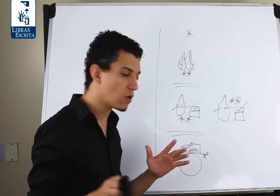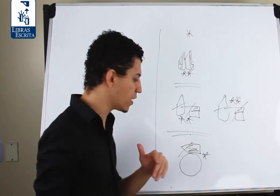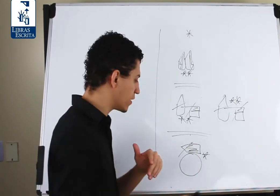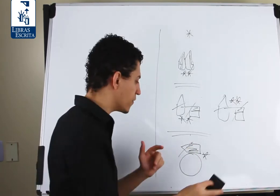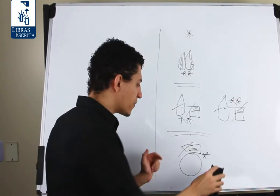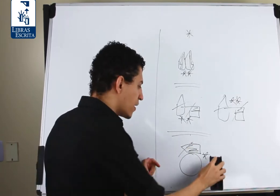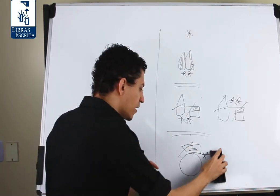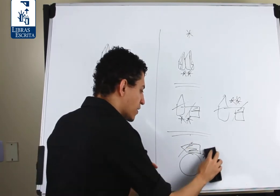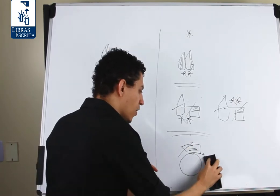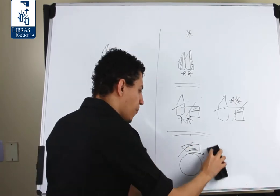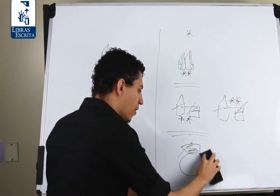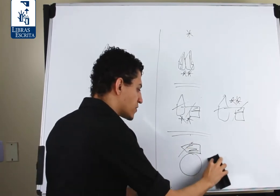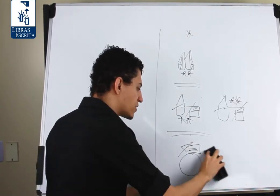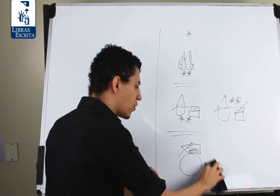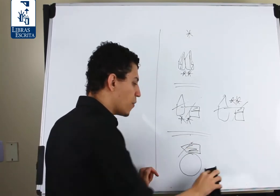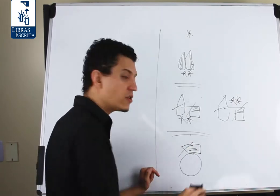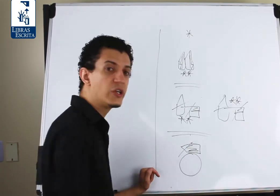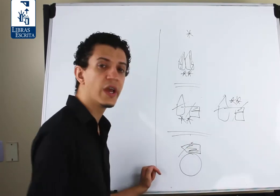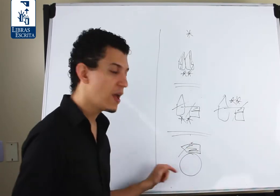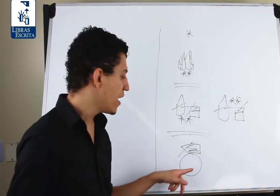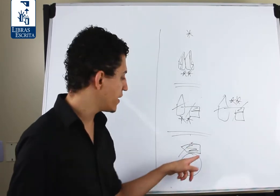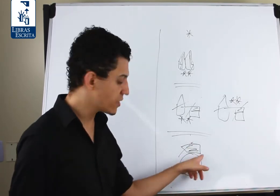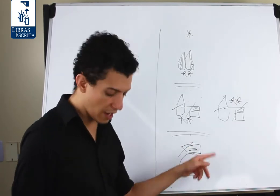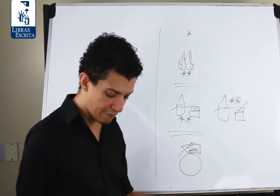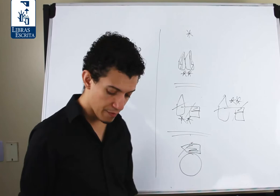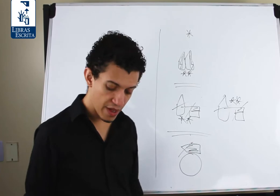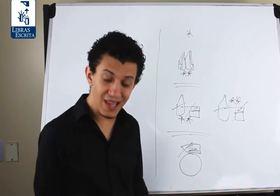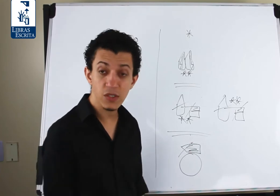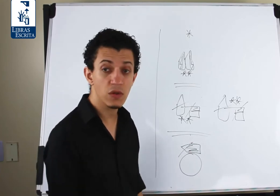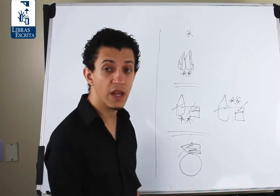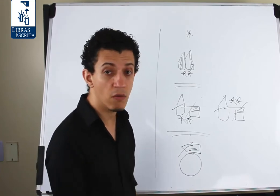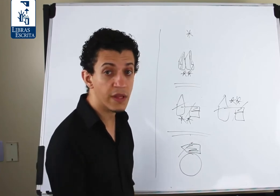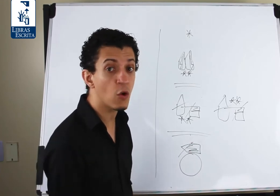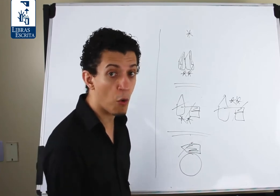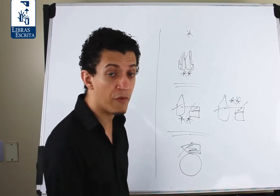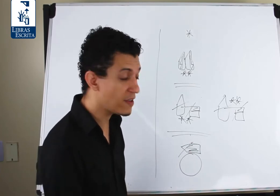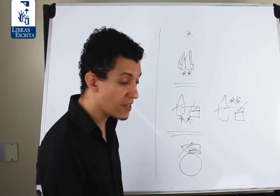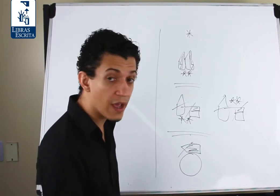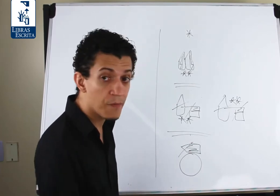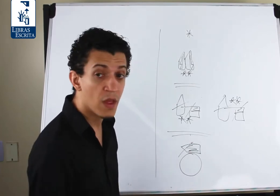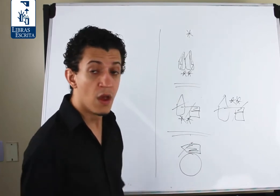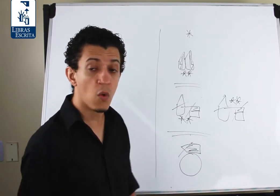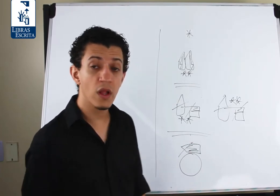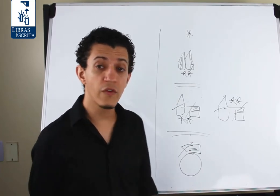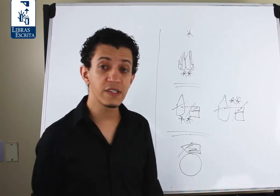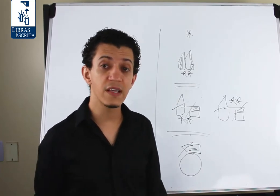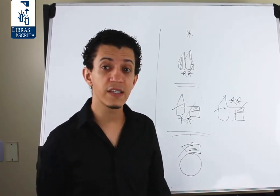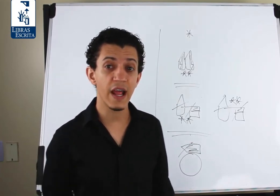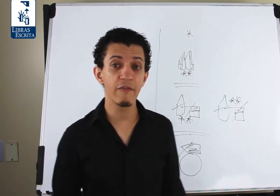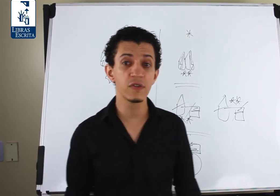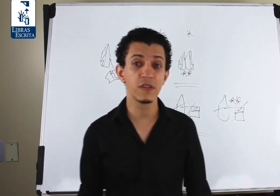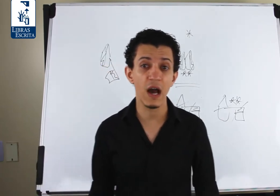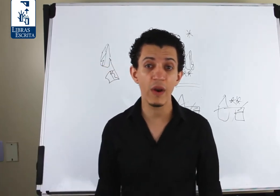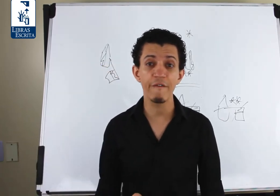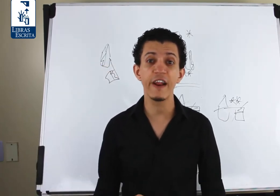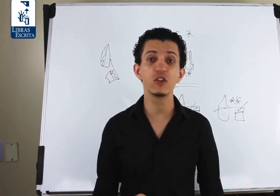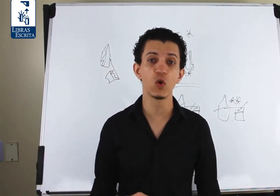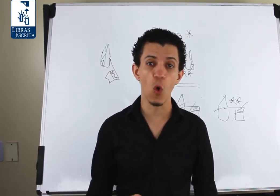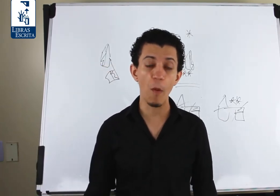tocando. Então, posso, então, omitir esse grafema. Isso não tem como fazer quando você escreve um sinal na frente do corpo.